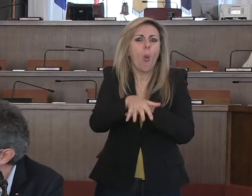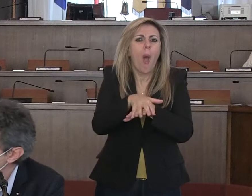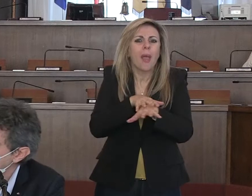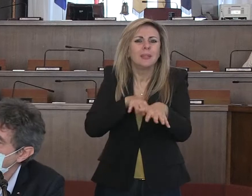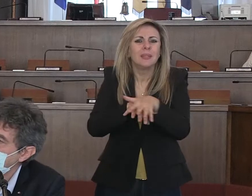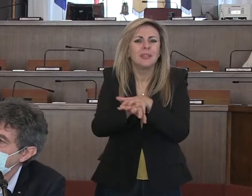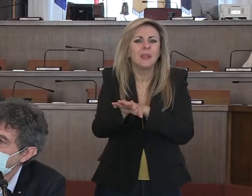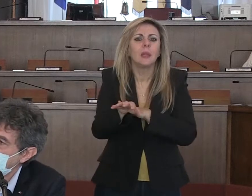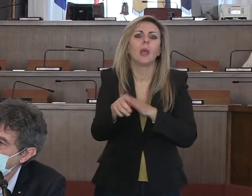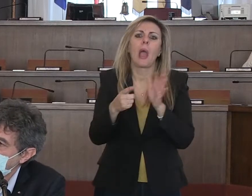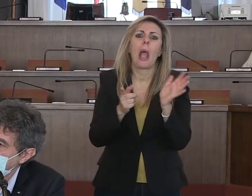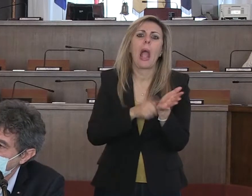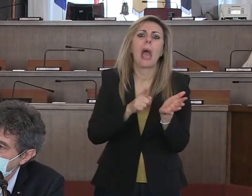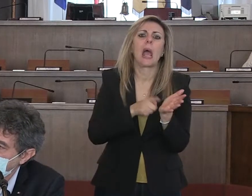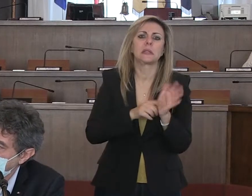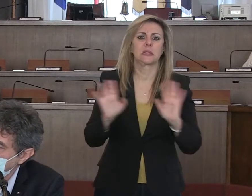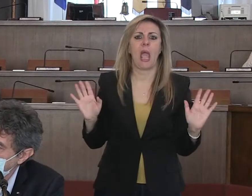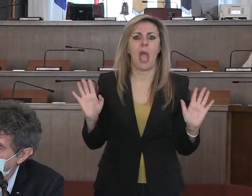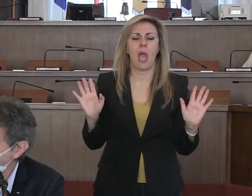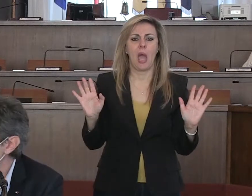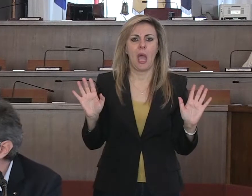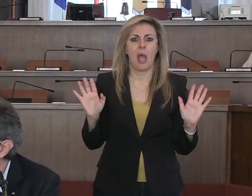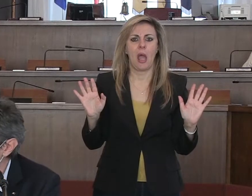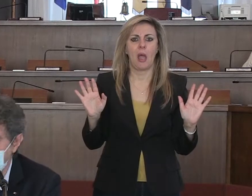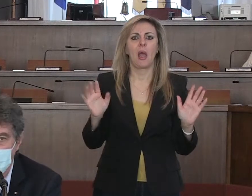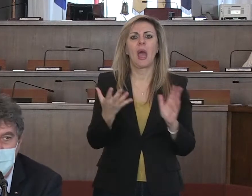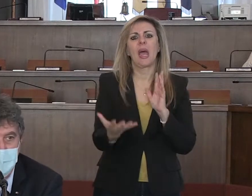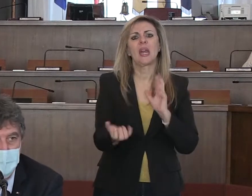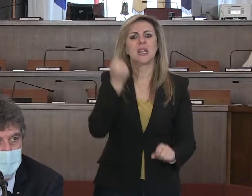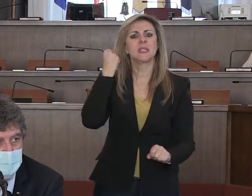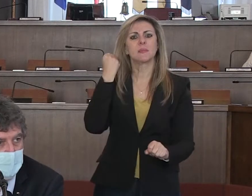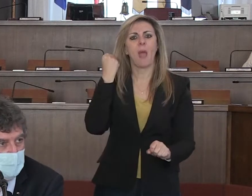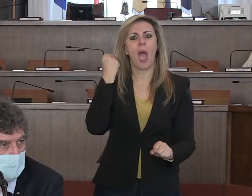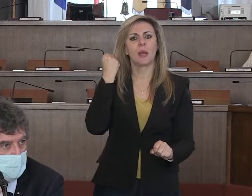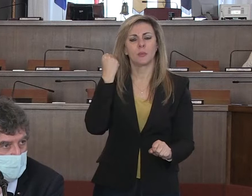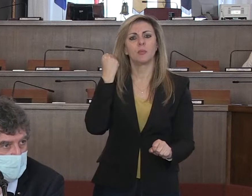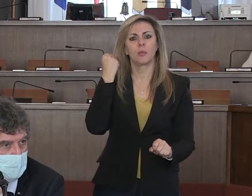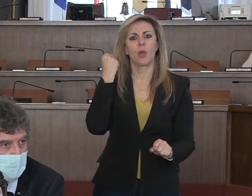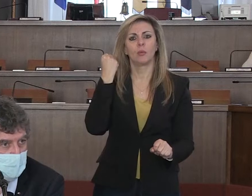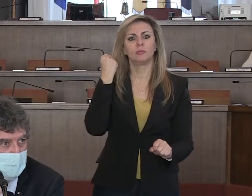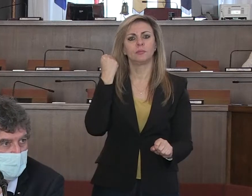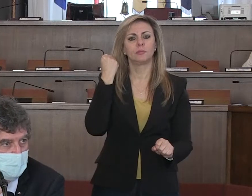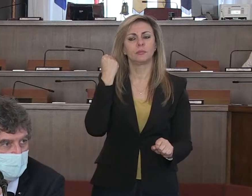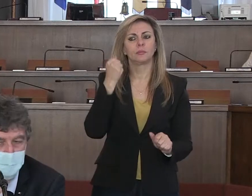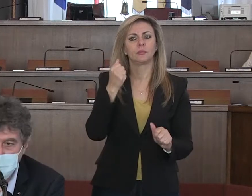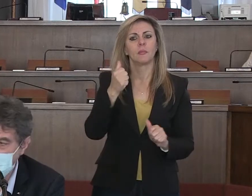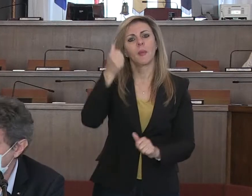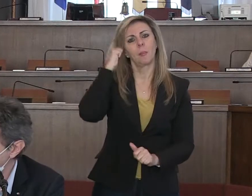con un risparmio notevole rispetto alle precedenti